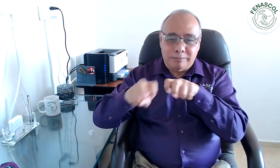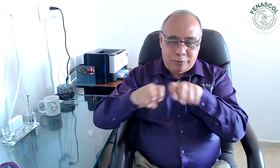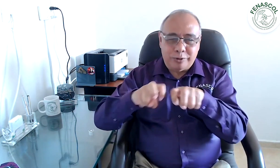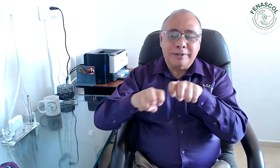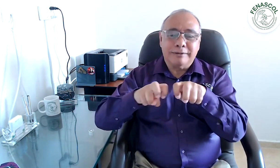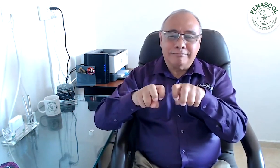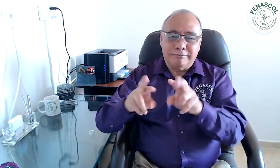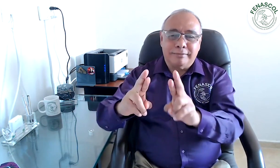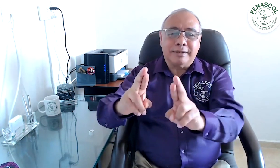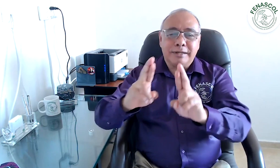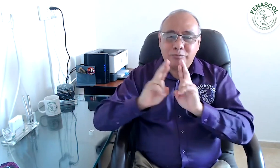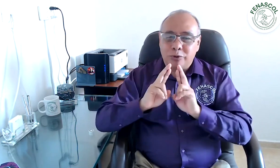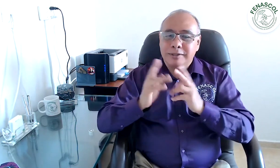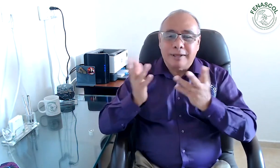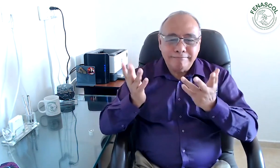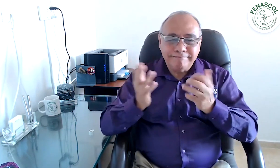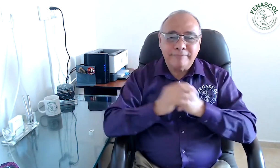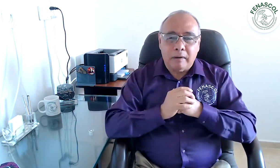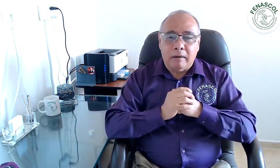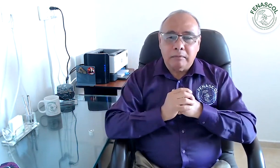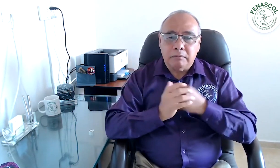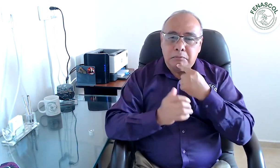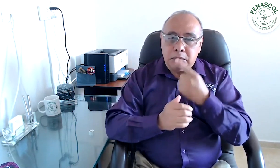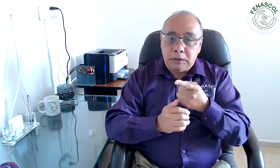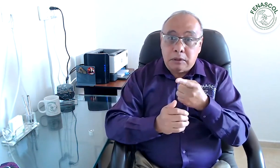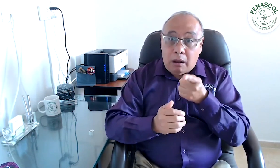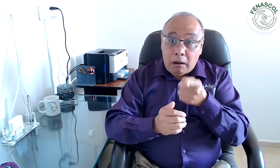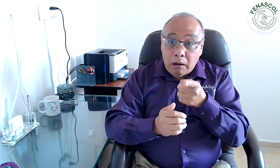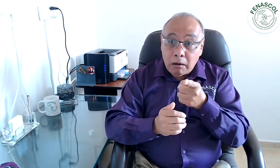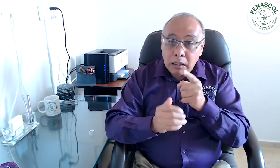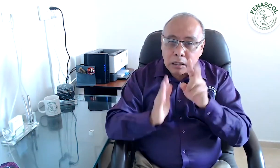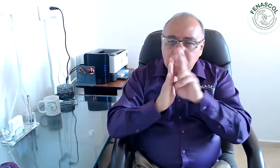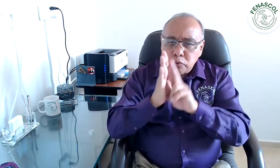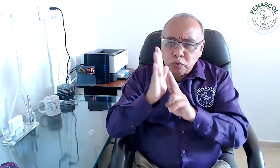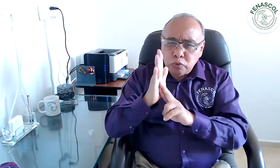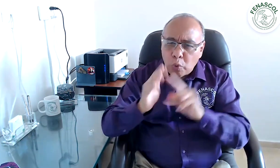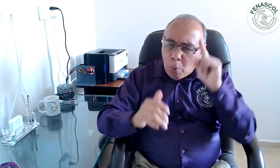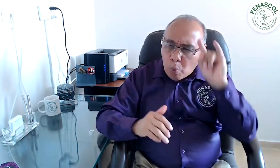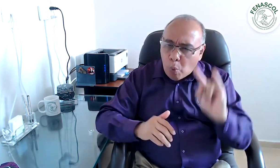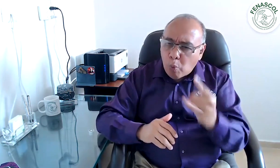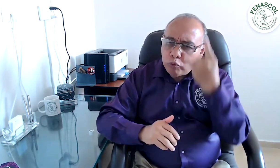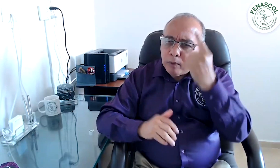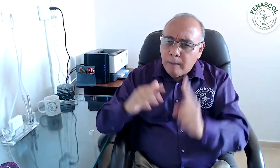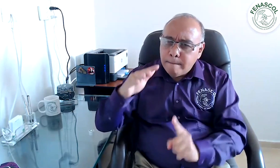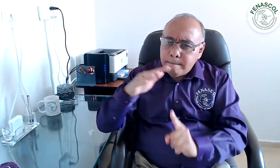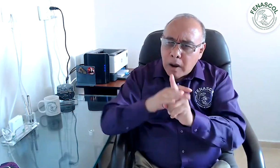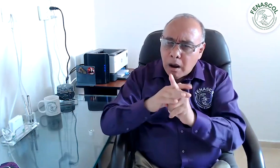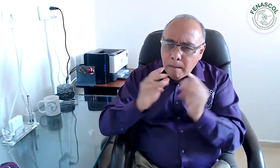Ministerio de Transporte da respuestas sobre cómo fue el proceso de construcción de dicha resolución.